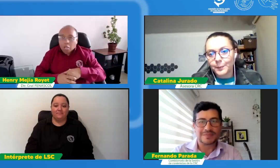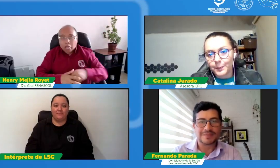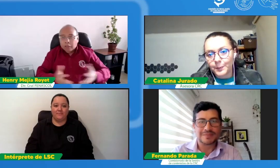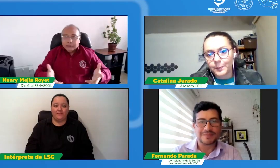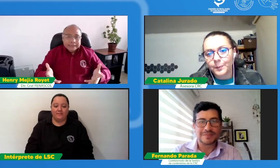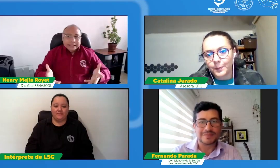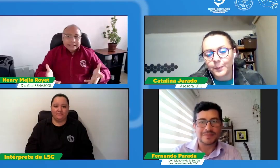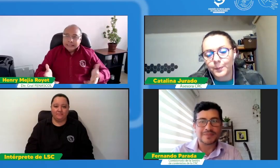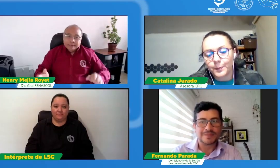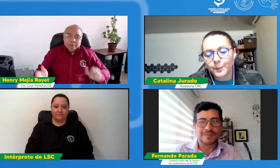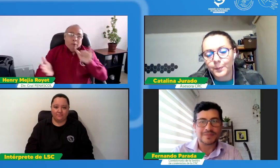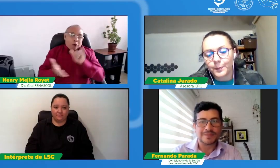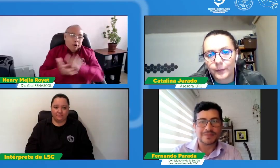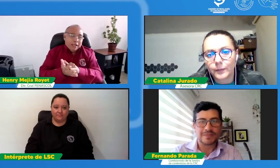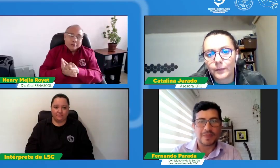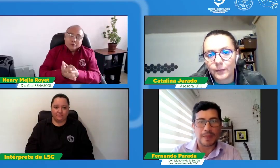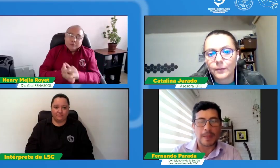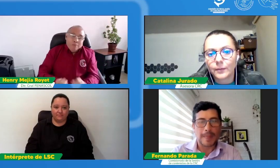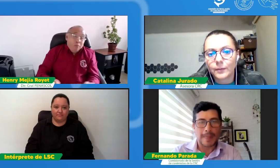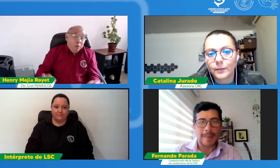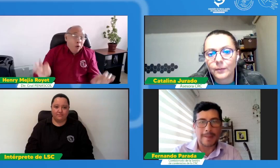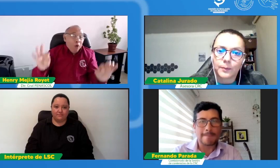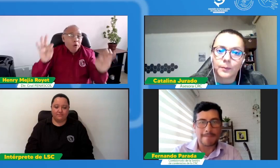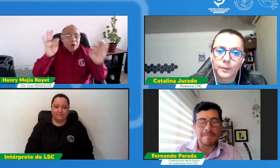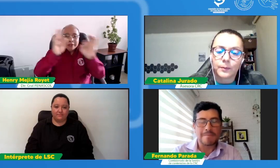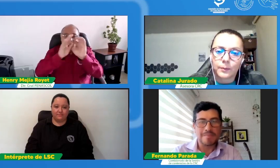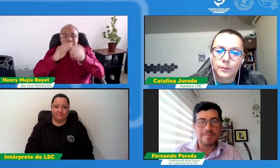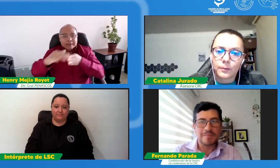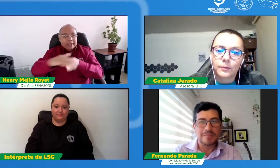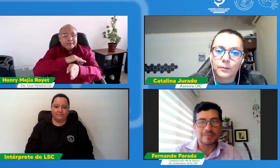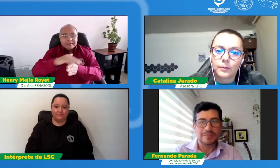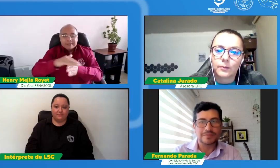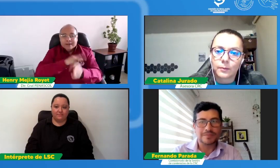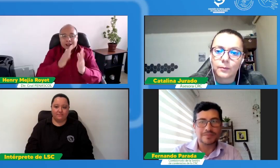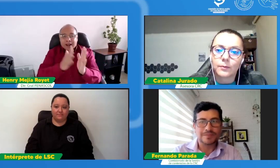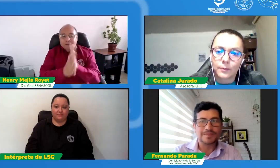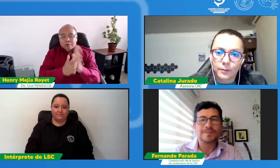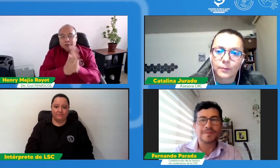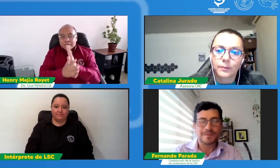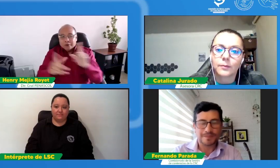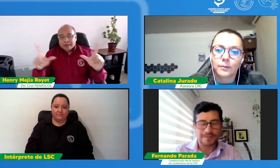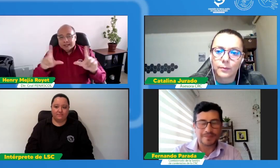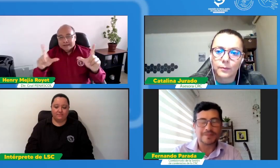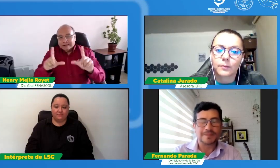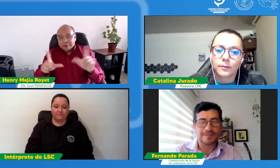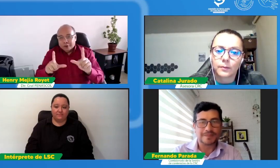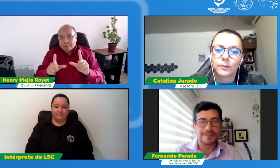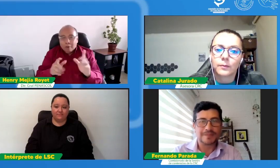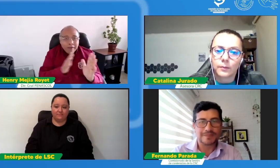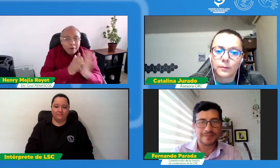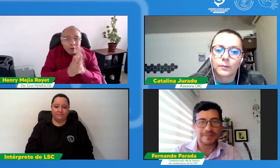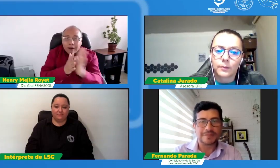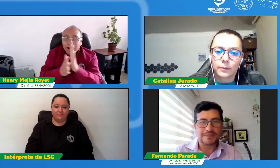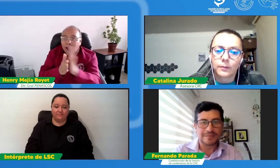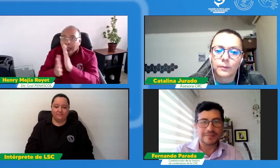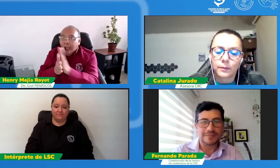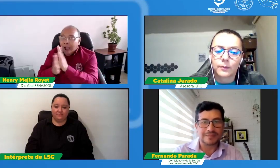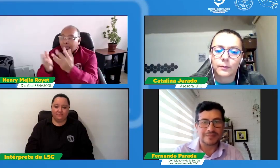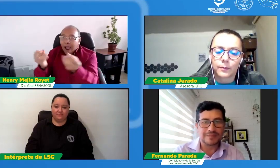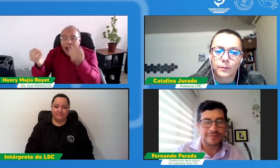somos un blanco fácil para la manipulación por eso es importante la accesibilidad a la información de la televisión